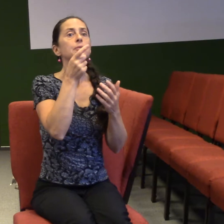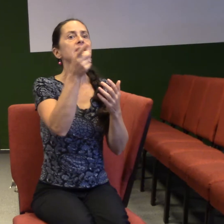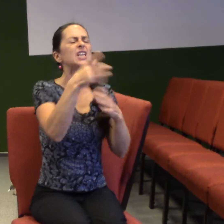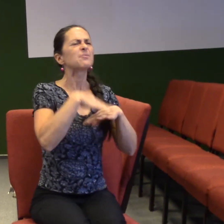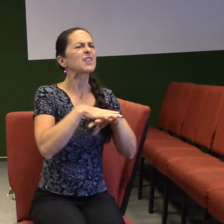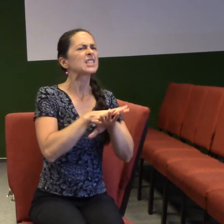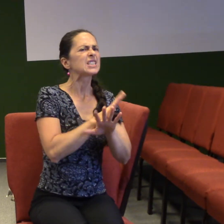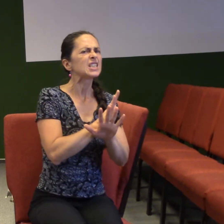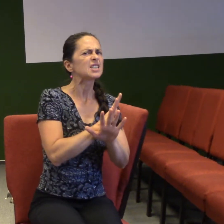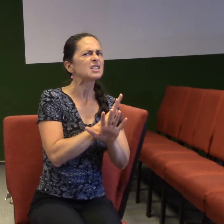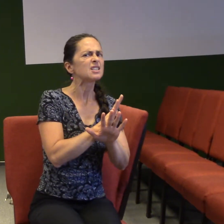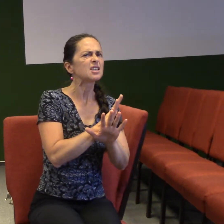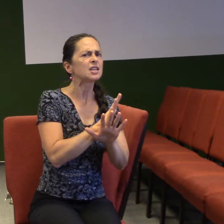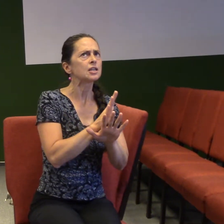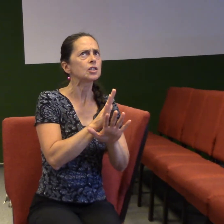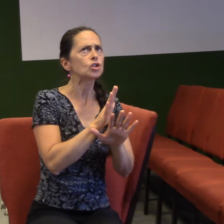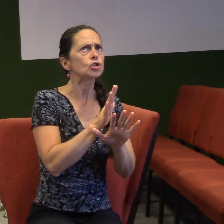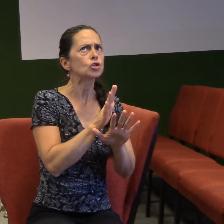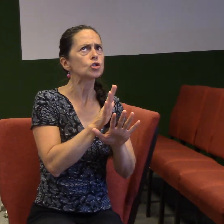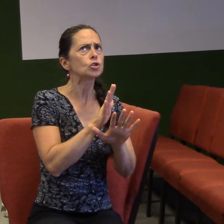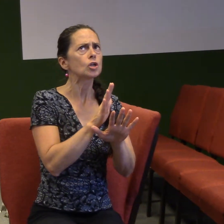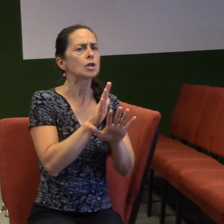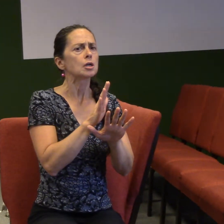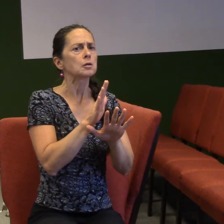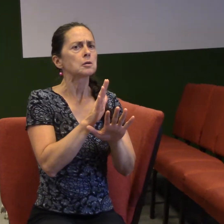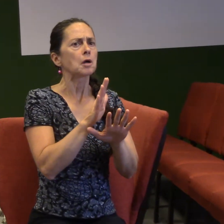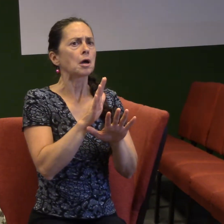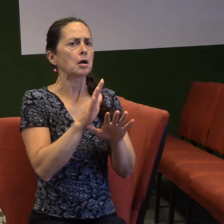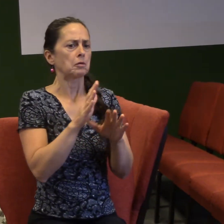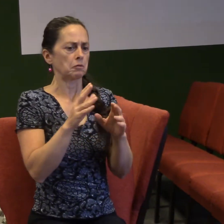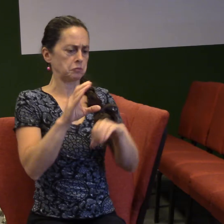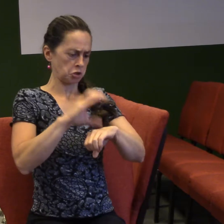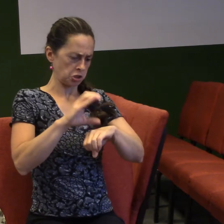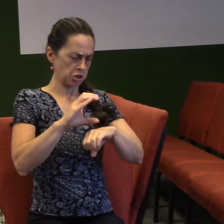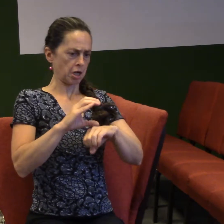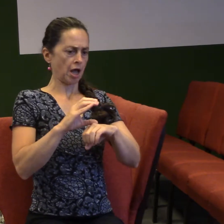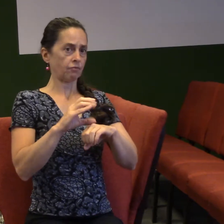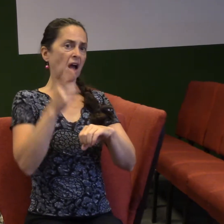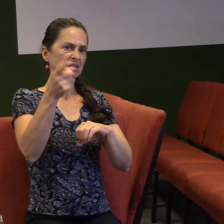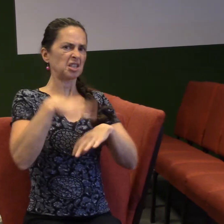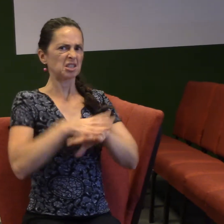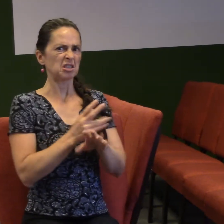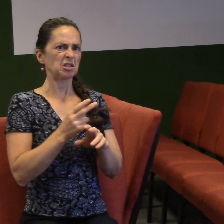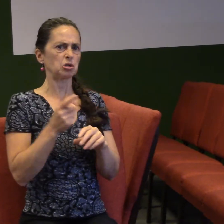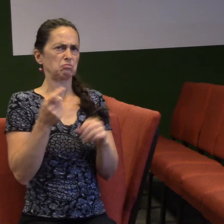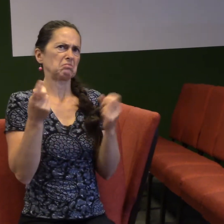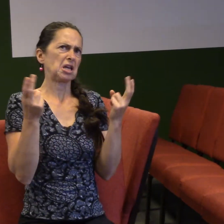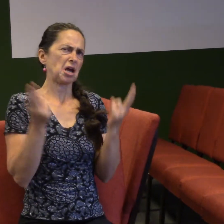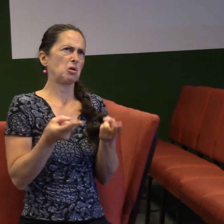církvi, jako pust, ne, nepustý, ale takový osamocený ostrov, v tom, jako kdyby širém moři, tak jenom to,